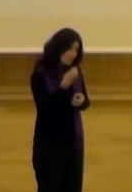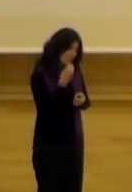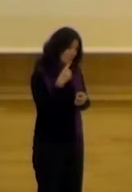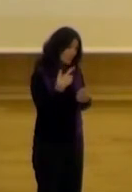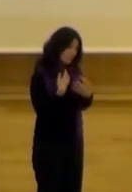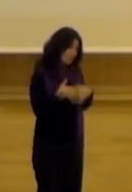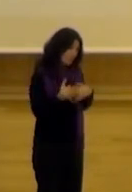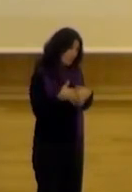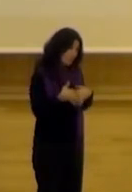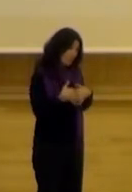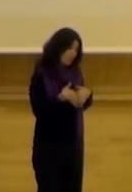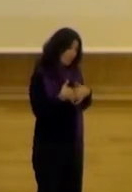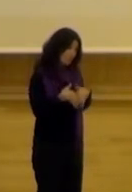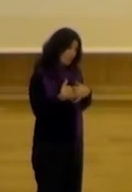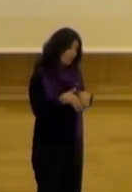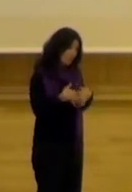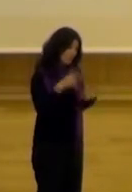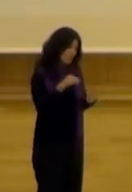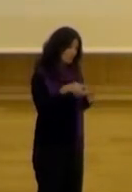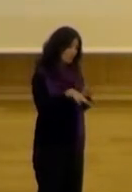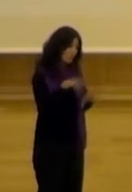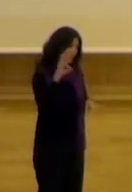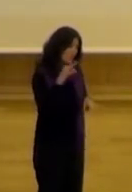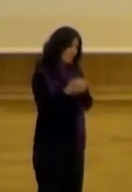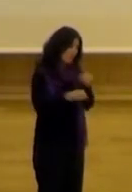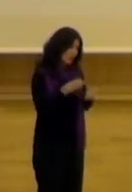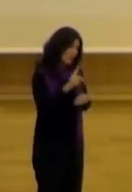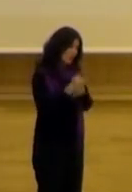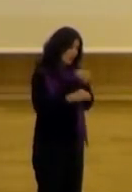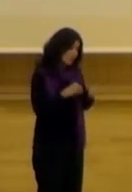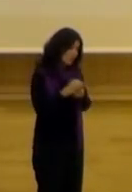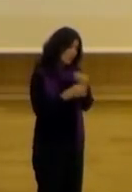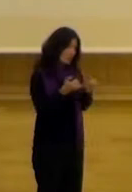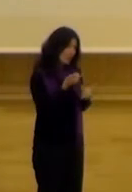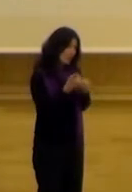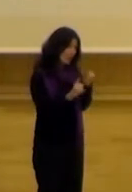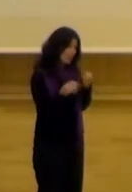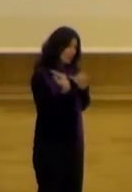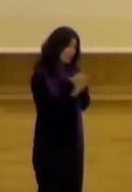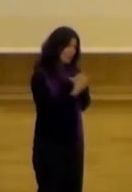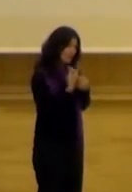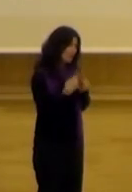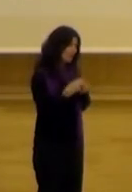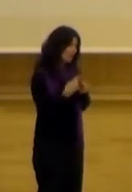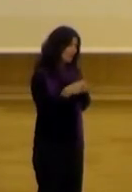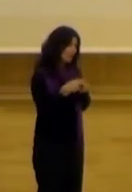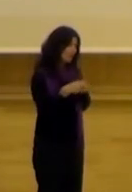que lo que se ha visto es parte que al final se puede decir en la presentación y en la presentación y en la presentación no se ha